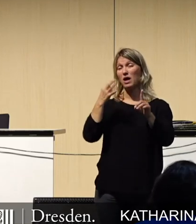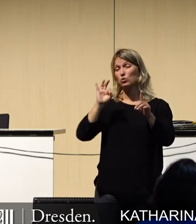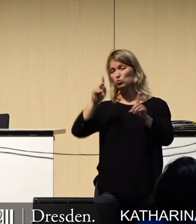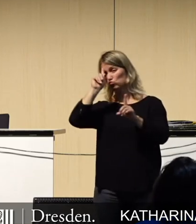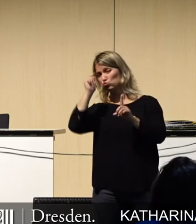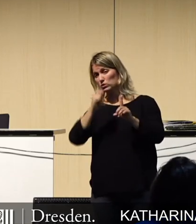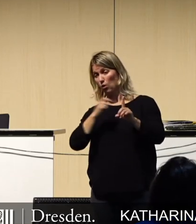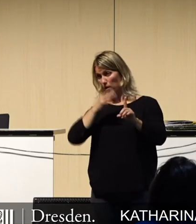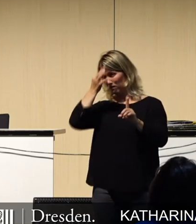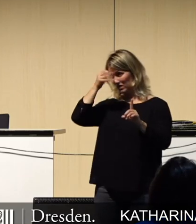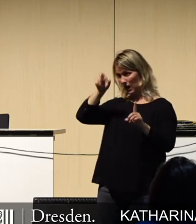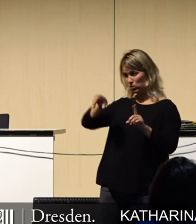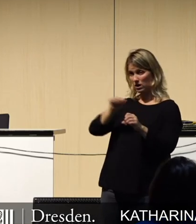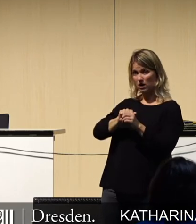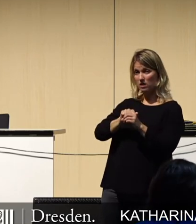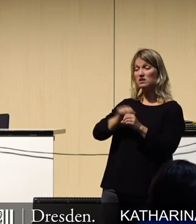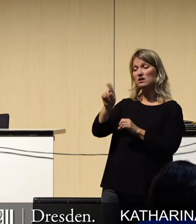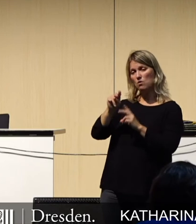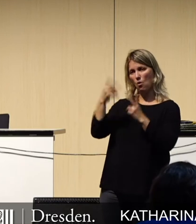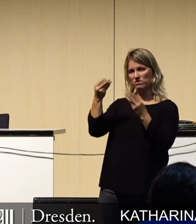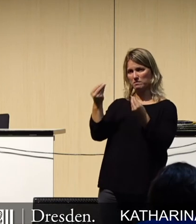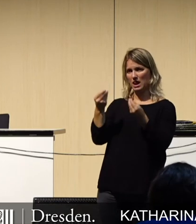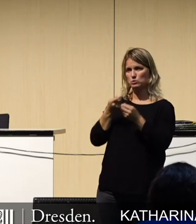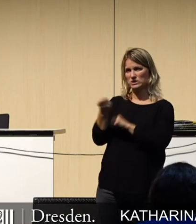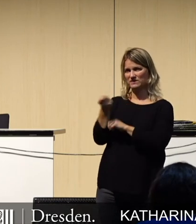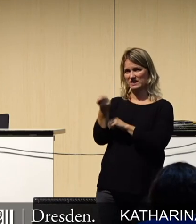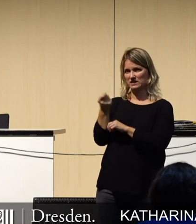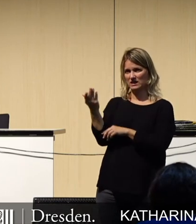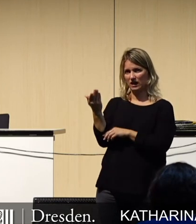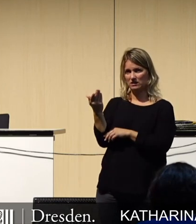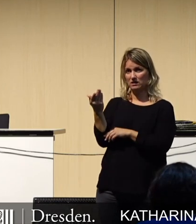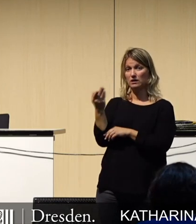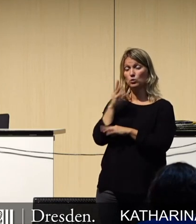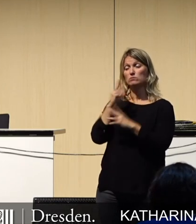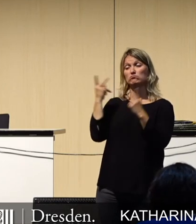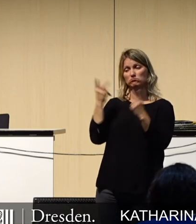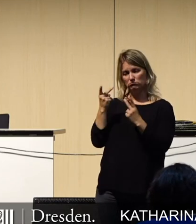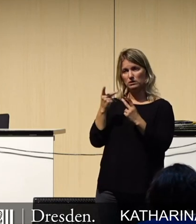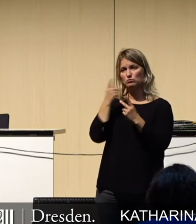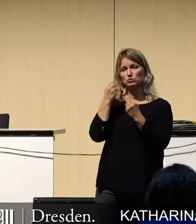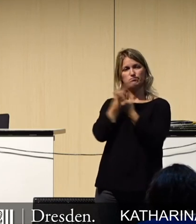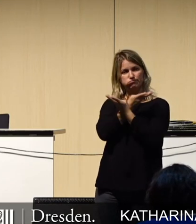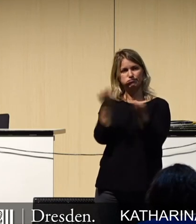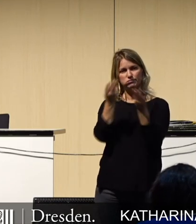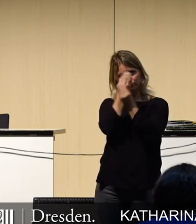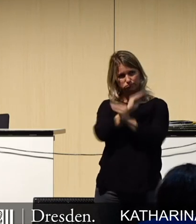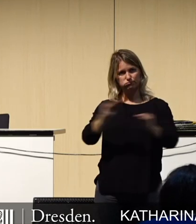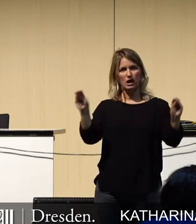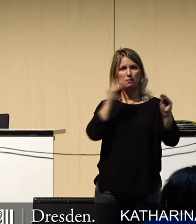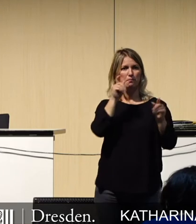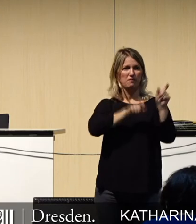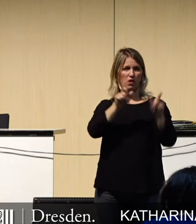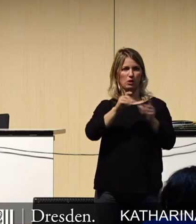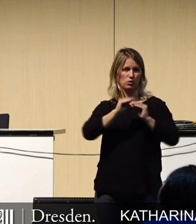sind. Und diese müssen mit öffentlichen Mitteln finanziert werden. Und natürlich muss das auch breit kommuniziert werden mit der Bevölkerung.